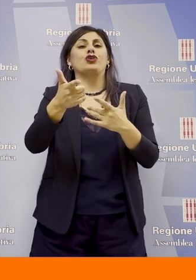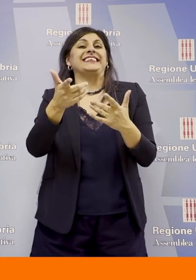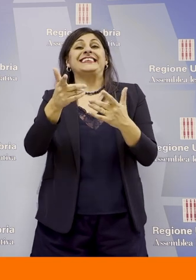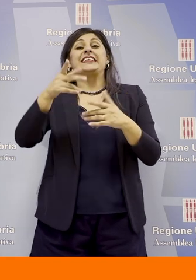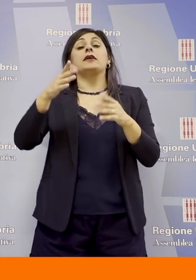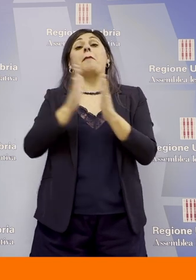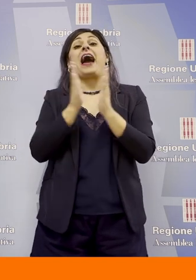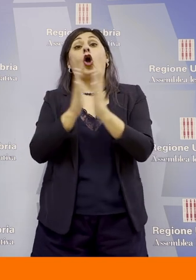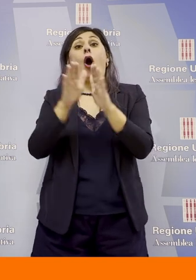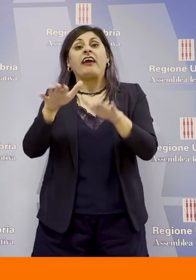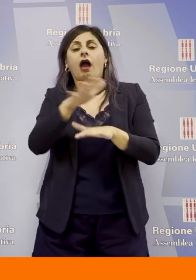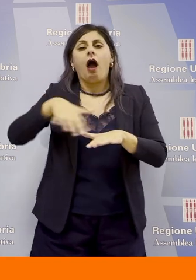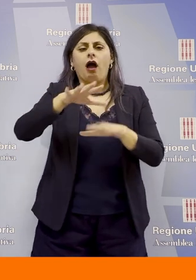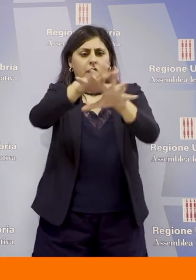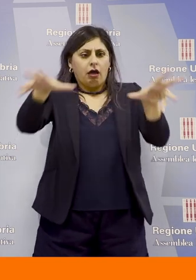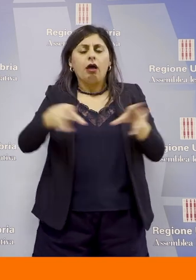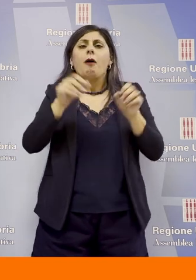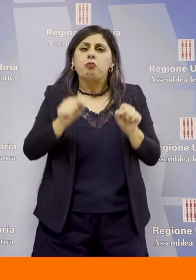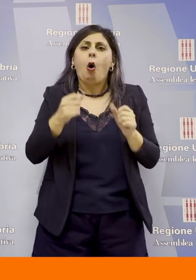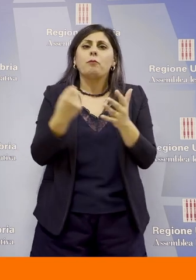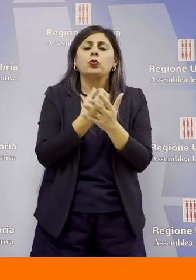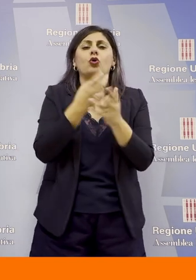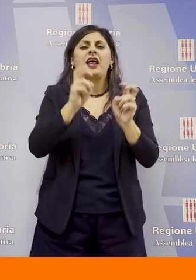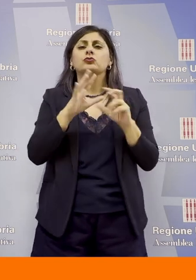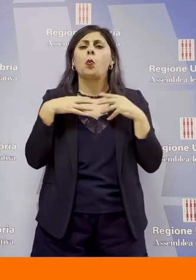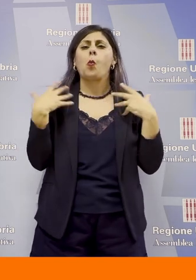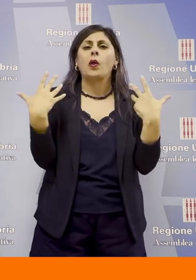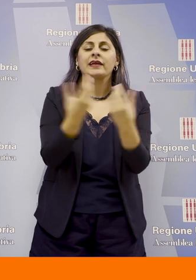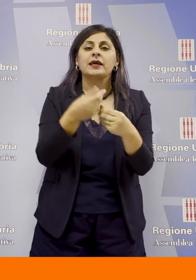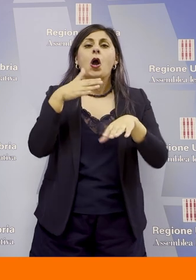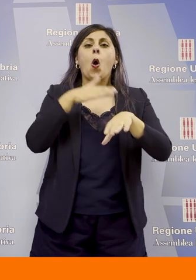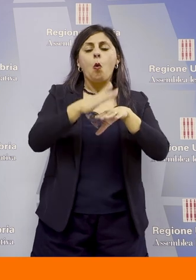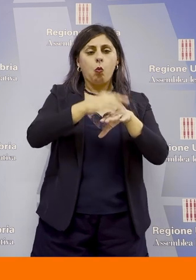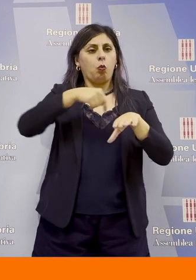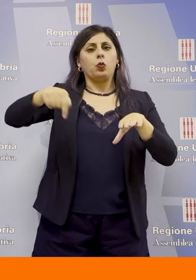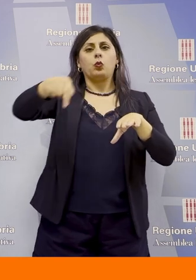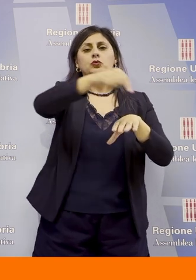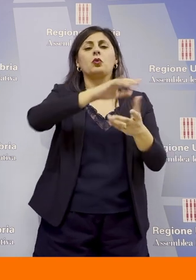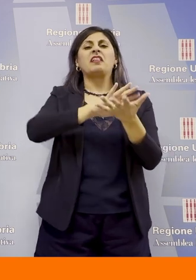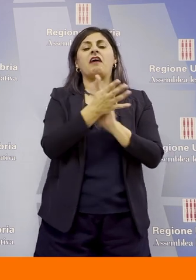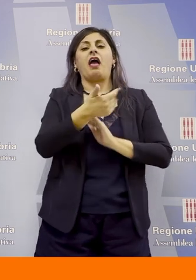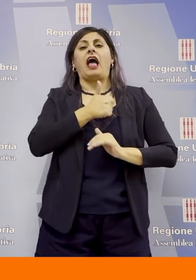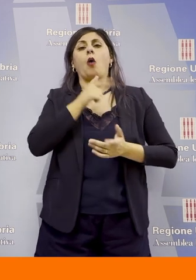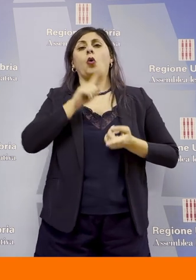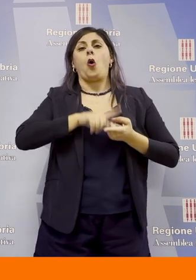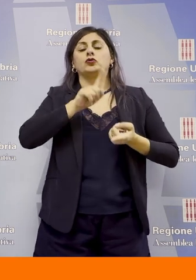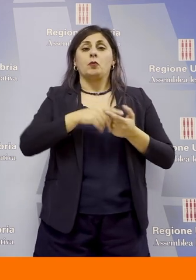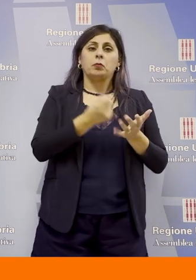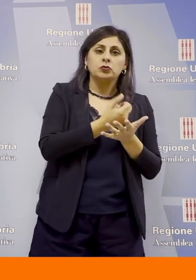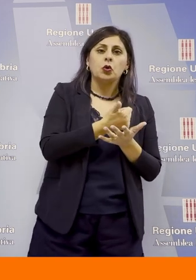potranno diventare parte della produzione di energia che potranno chiaramente utilizzare anche per se stesse in termini di autoconsumo e non